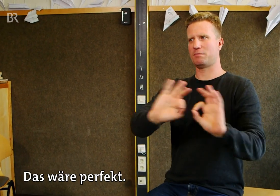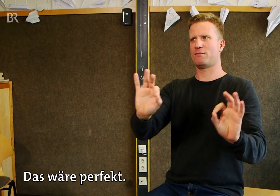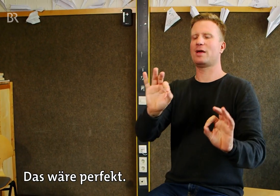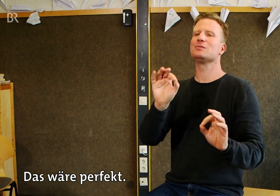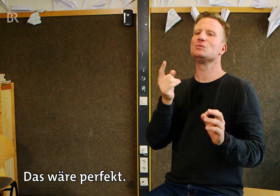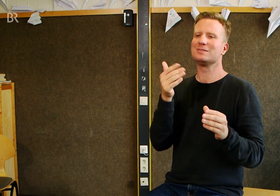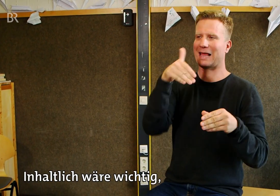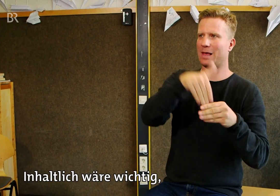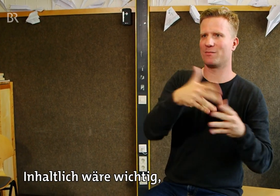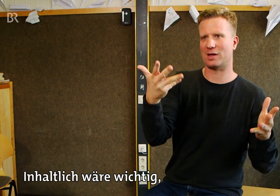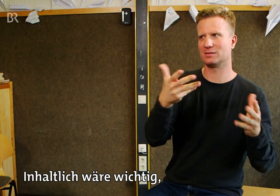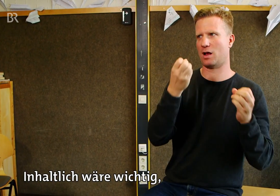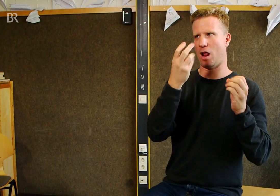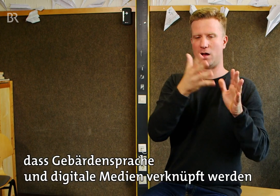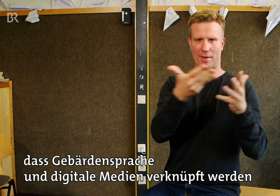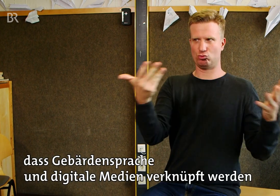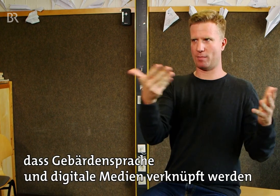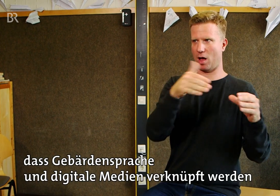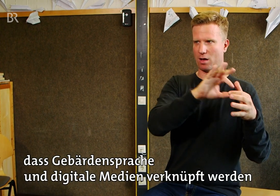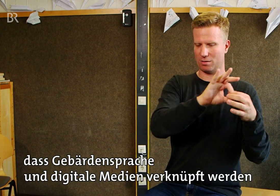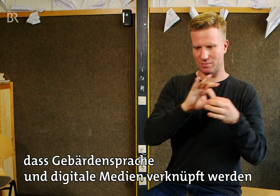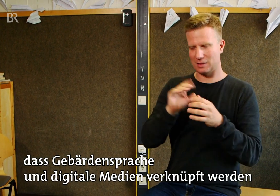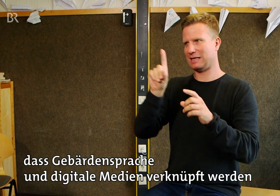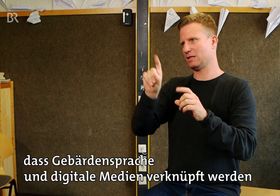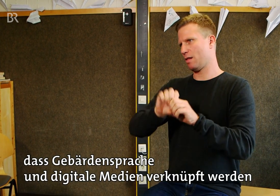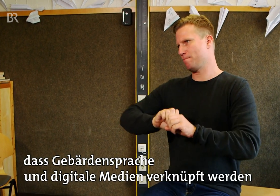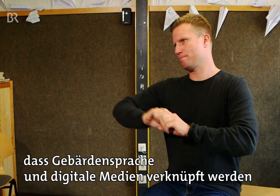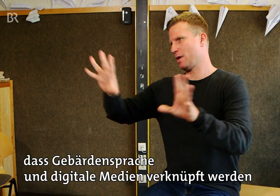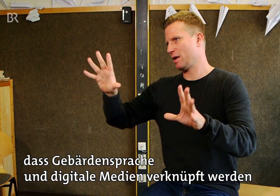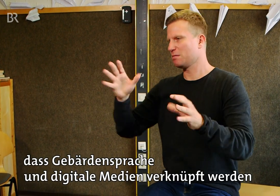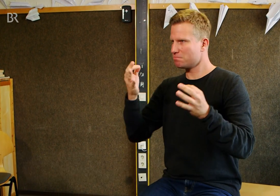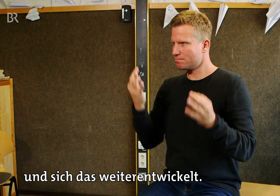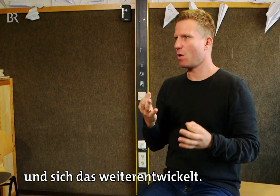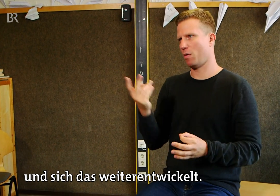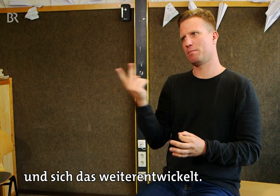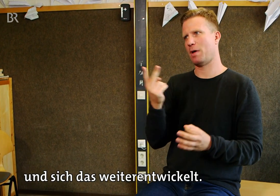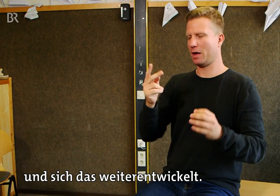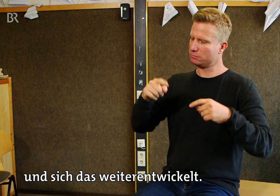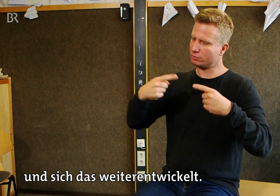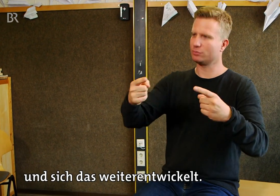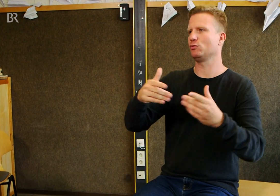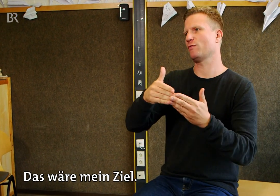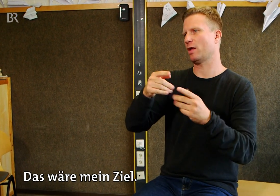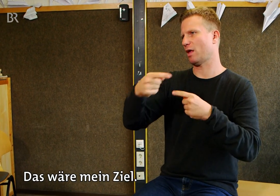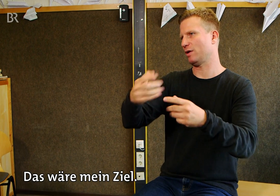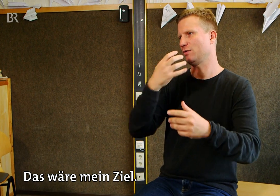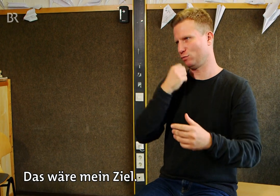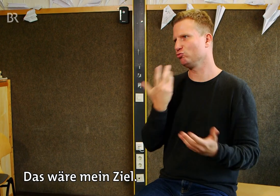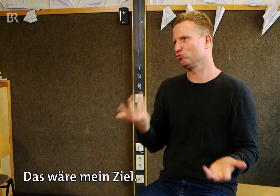das wäre perfekt. Inhaltlich wäre wichtig, dass Gebärdensprache und digitale Medien verknüpft werden und sich das weiterentwickelt. Das wäre mein